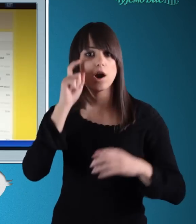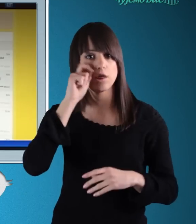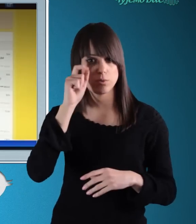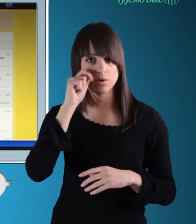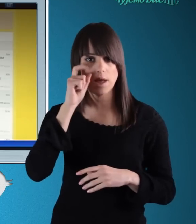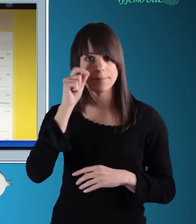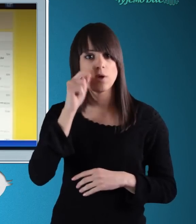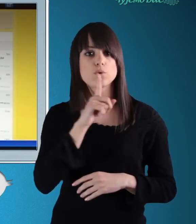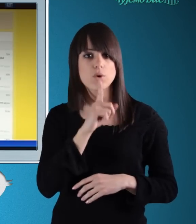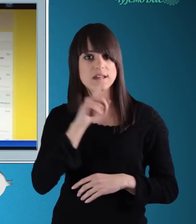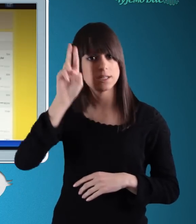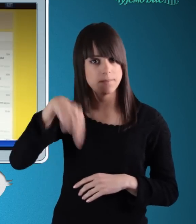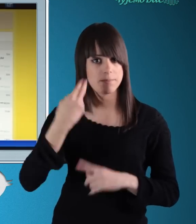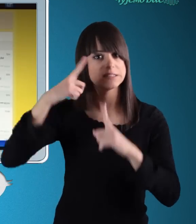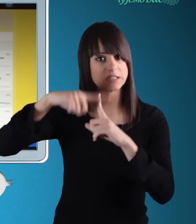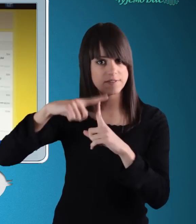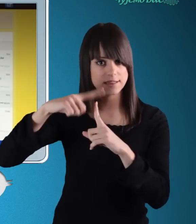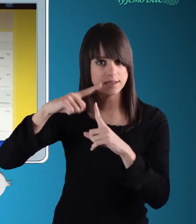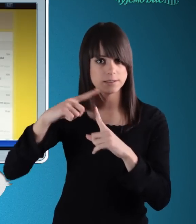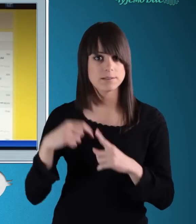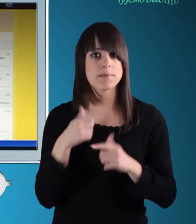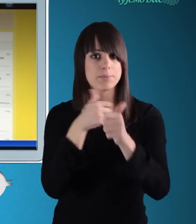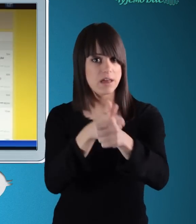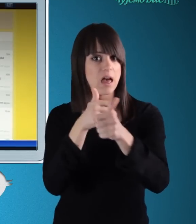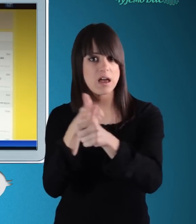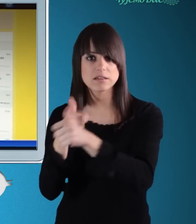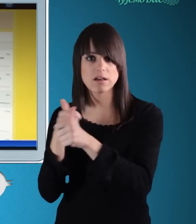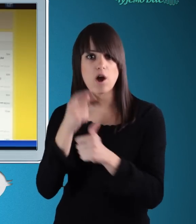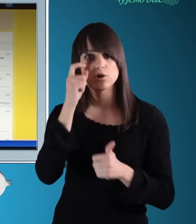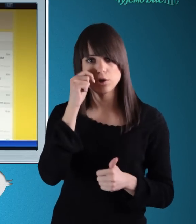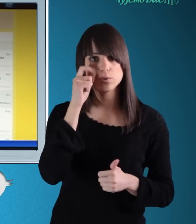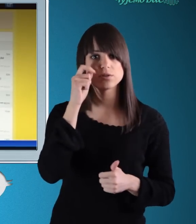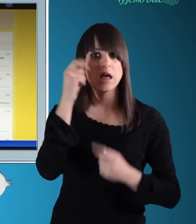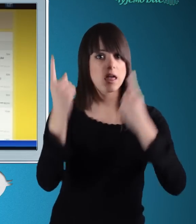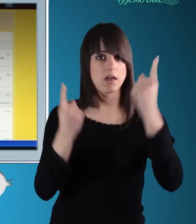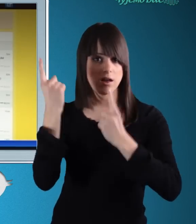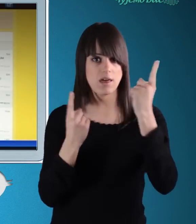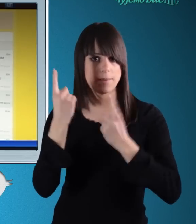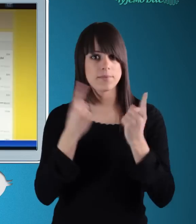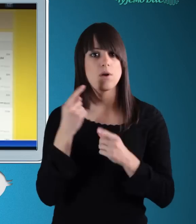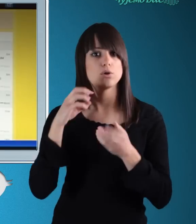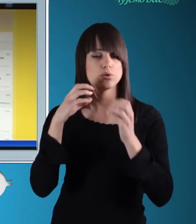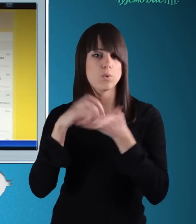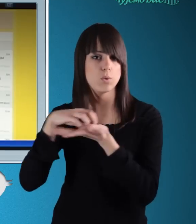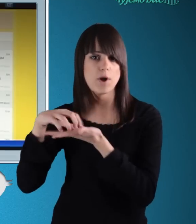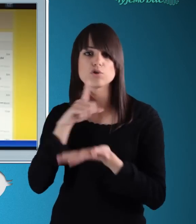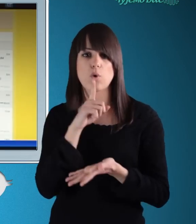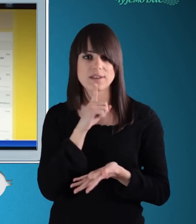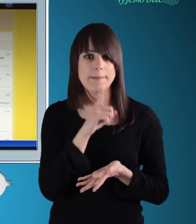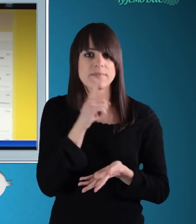grupe i pojedince koji su relevantni za vaše ciljeve i koji bi mogli da se zainteresuju za ono što